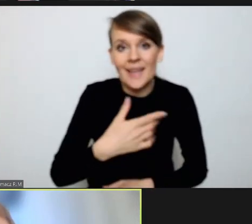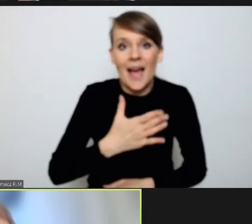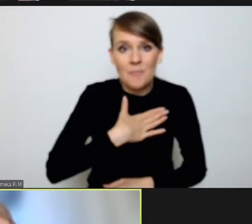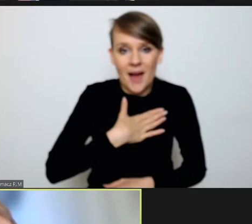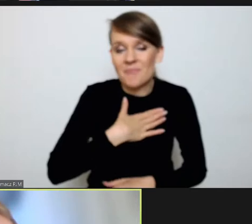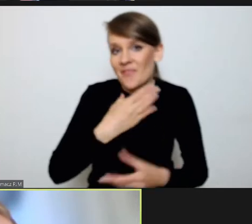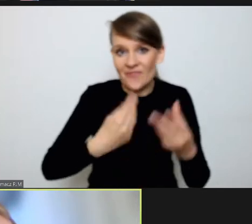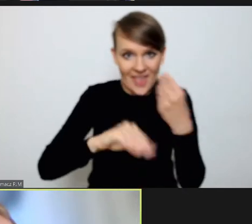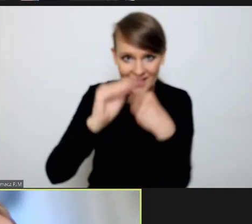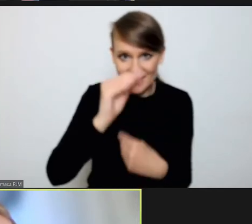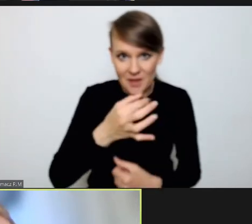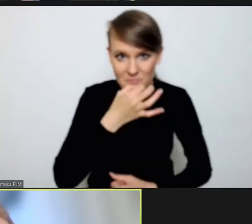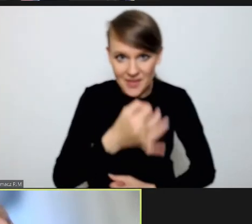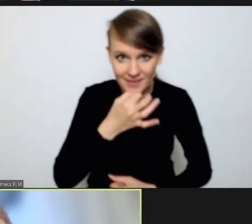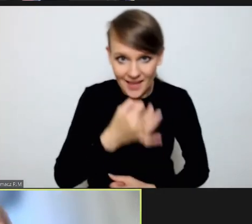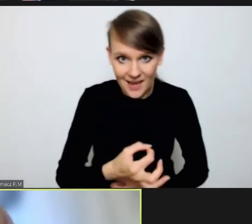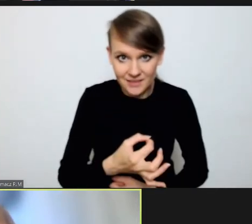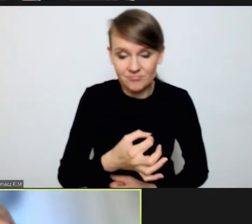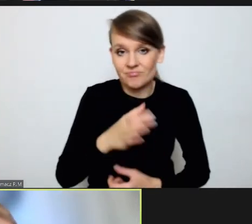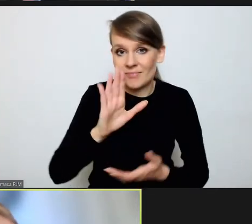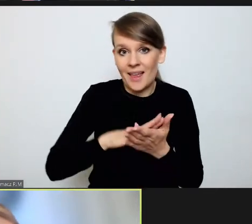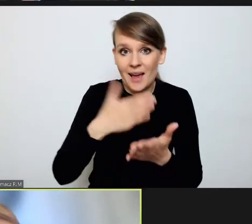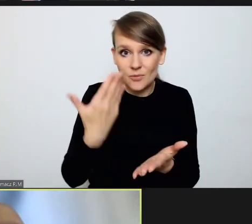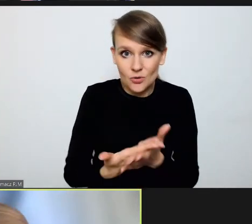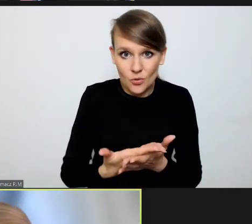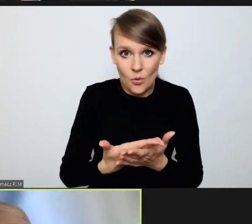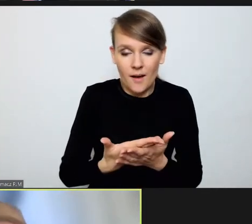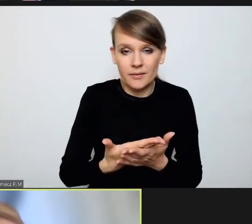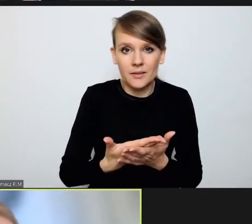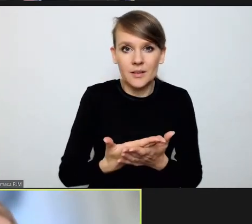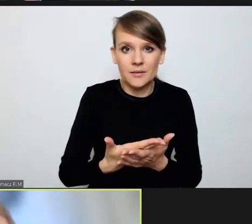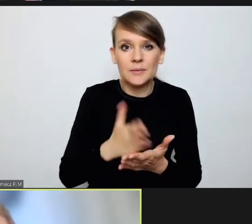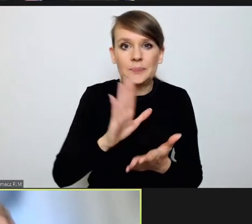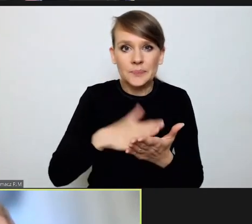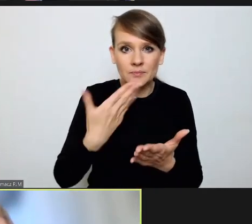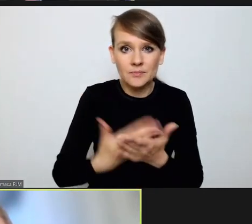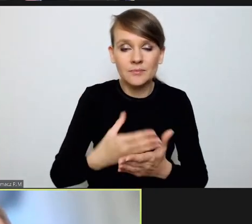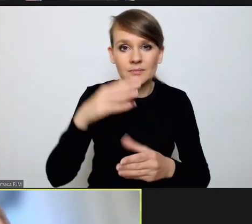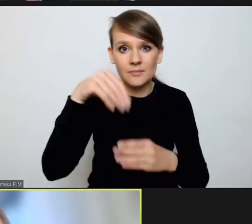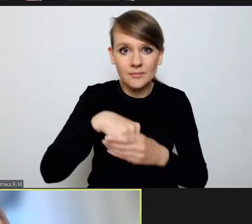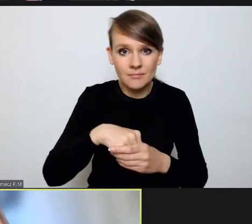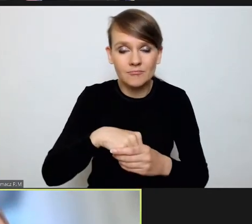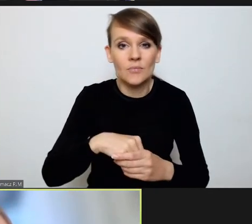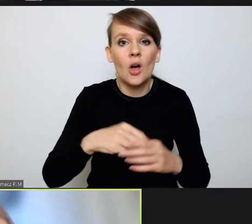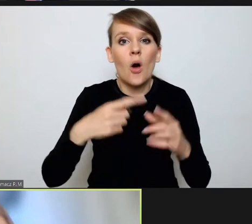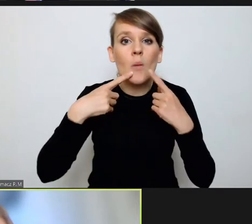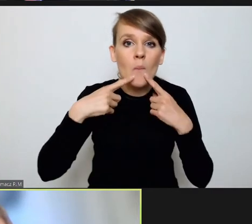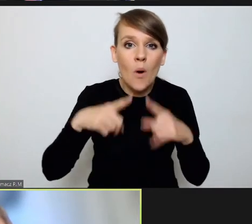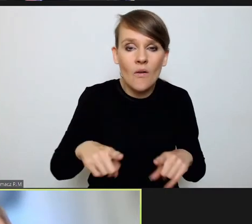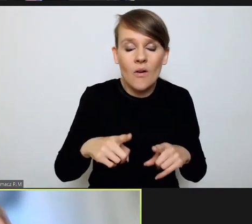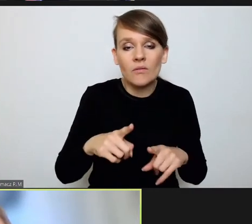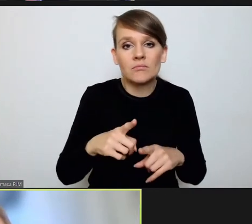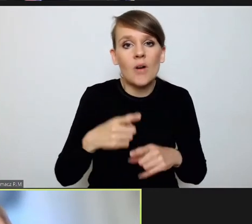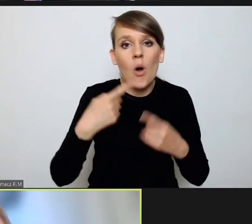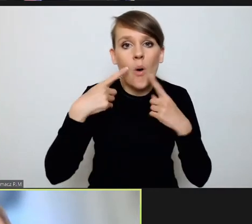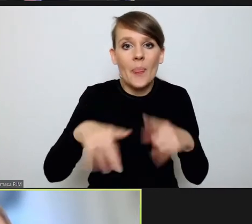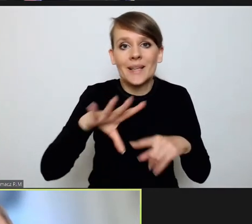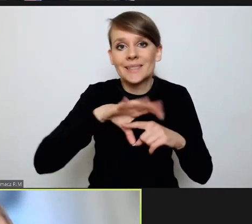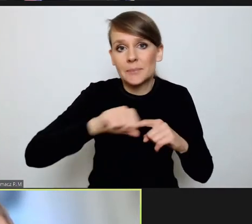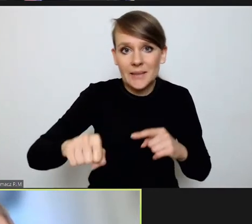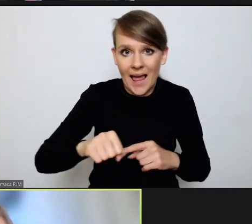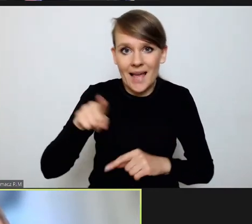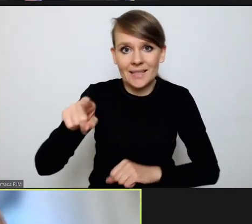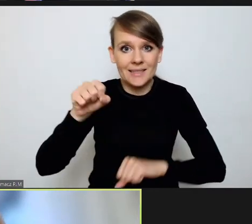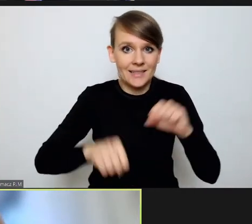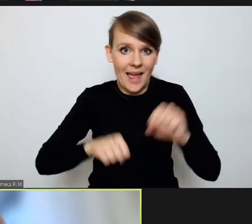znacznie więcej, związanych na przykład też z drogą odpowiedzialności, ewentualnej odpowiedzialności dyscyplinarnej sędzi w